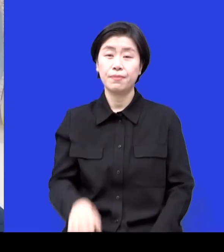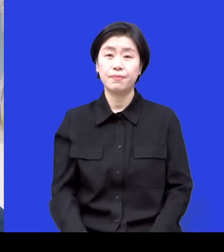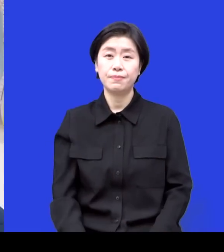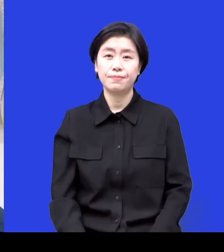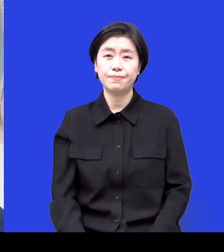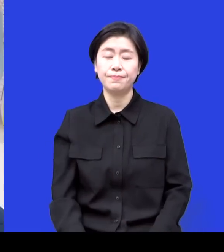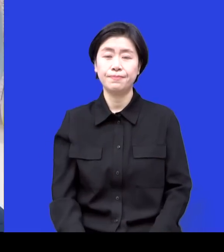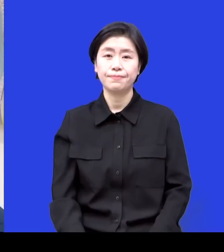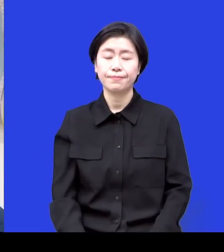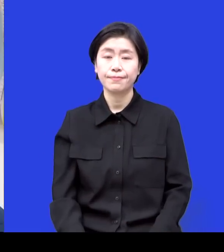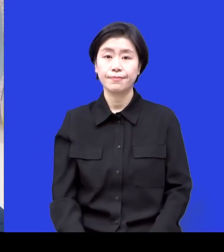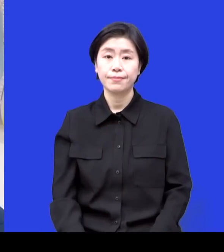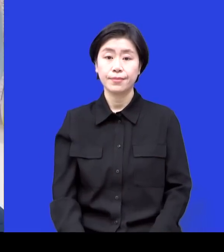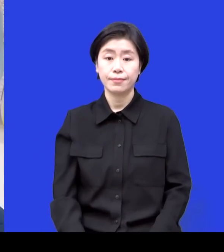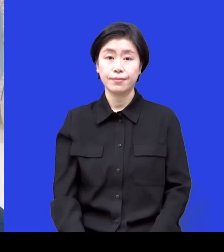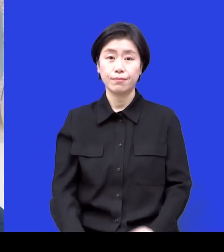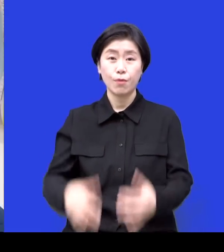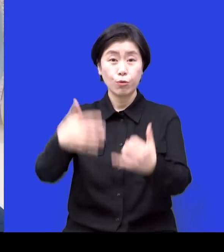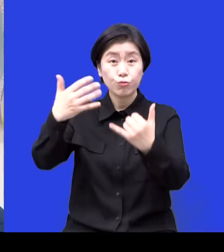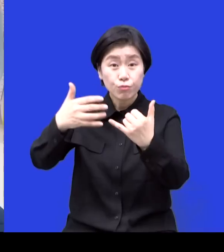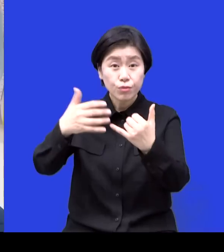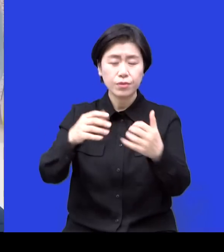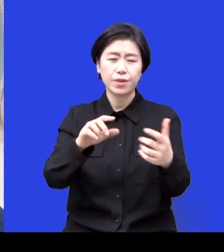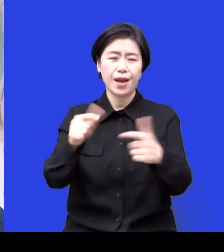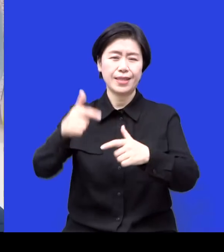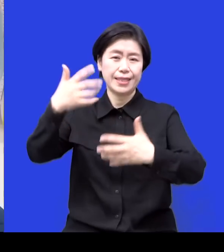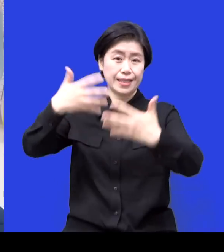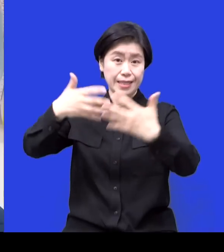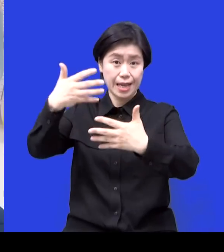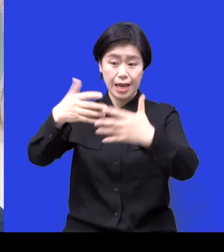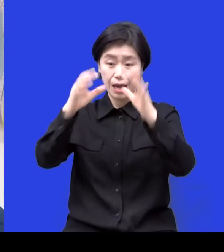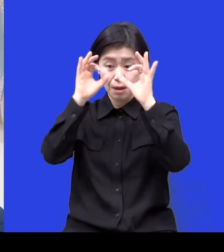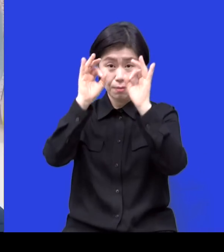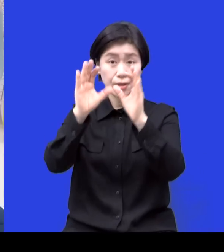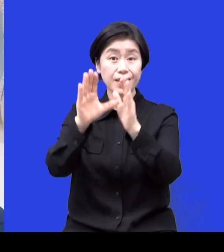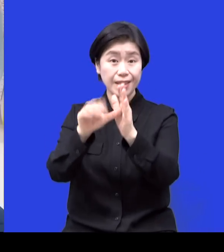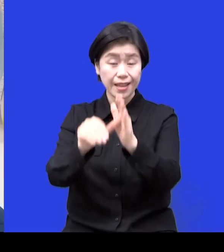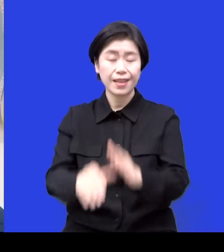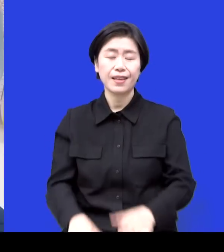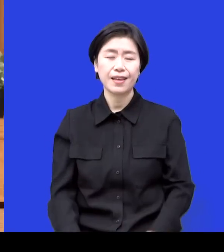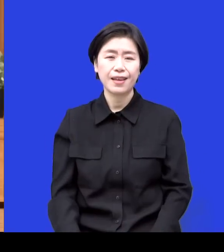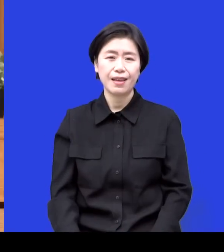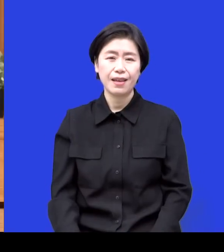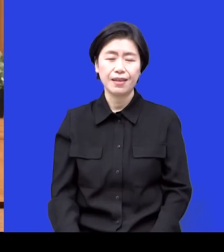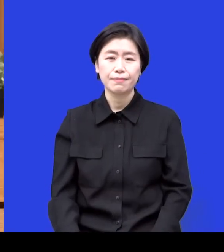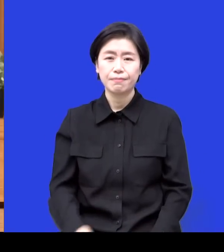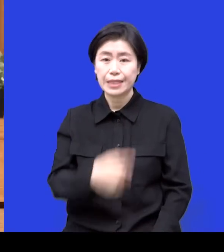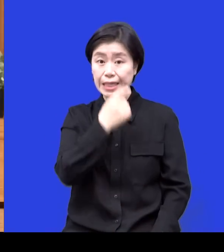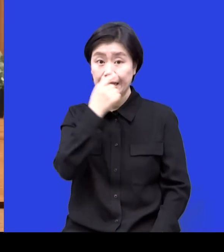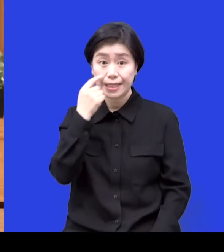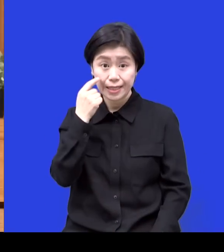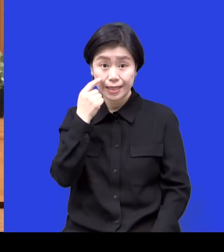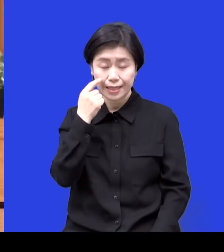영상을 보다 보면 여러 연예인분들도 간증도 많이 하시고 이러지잖아요 네 근데 어떤